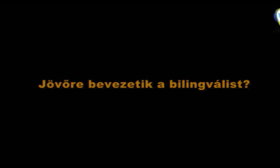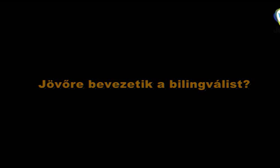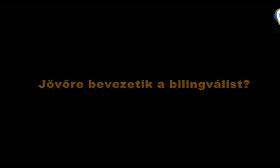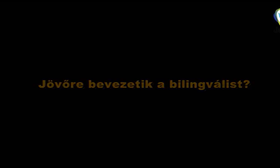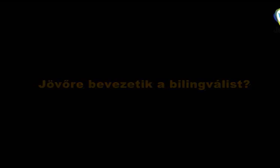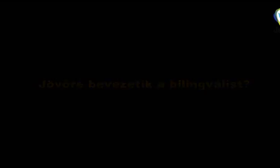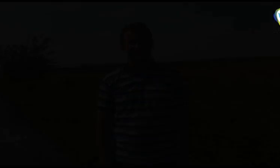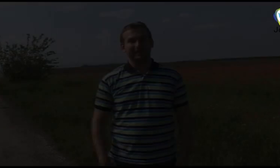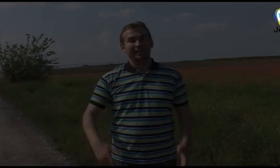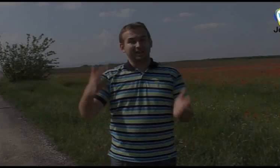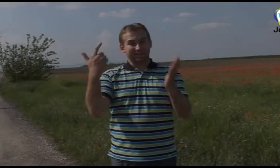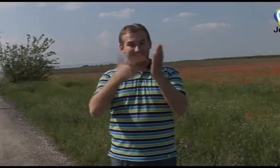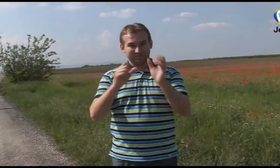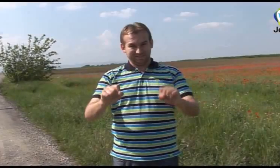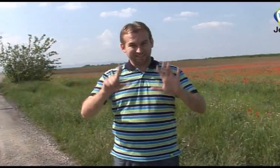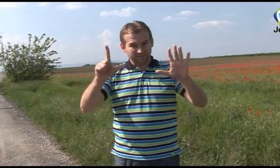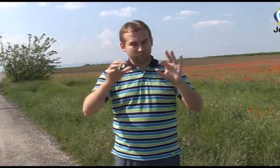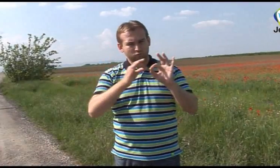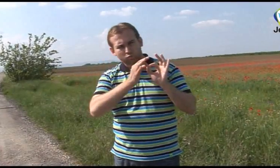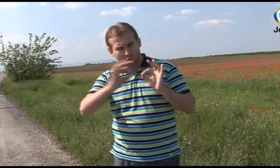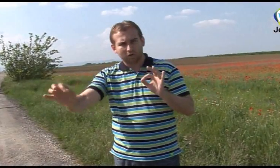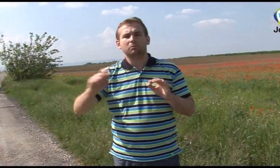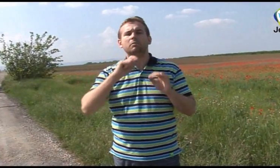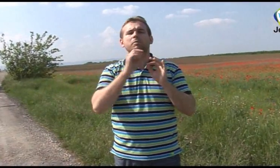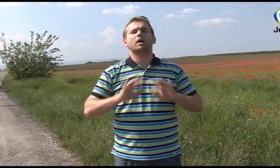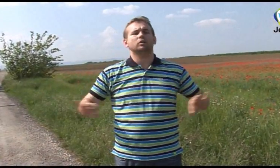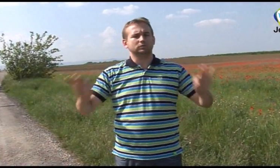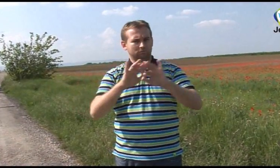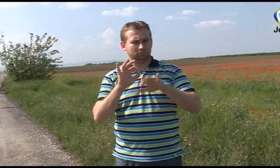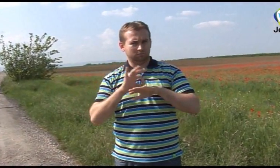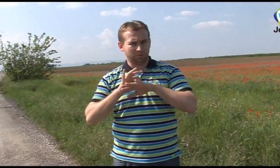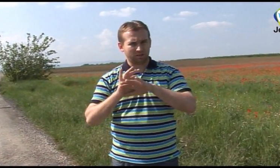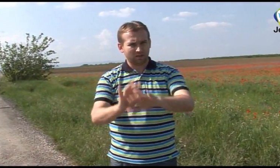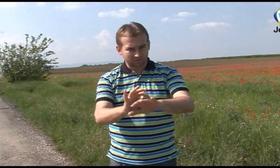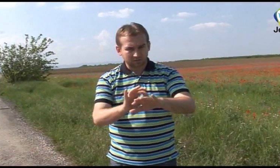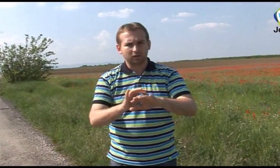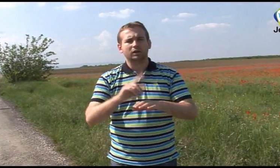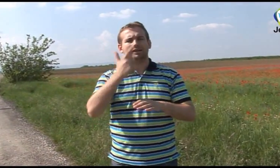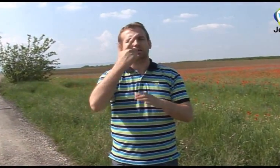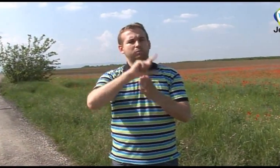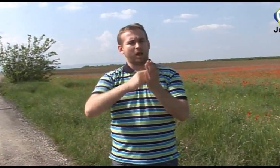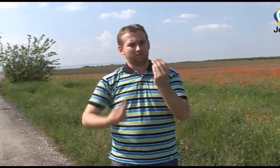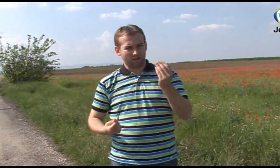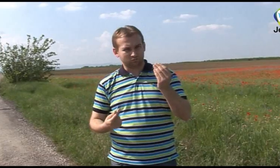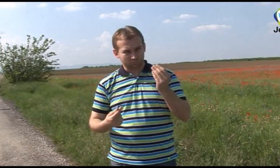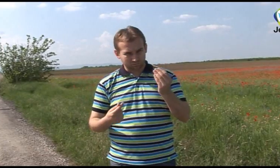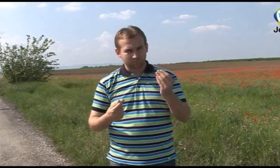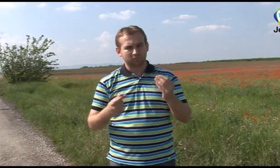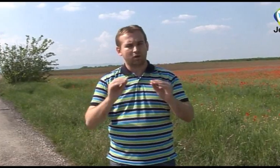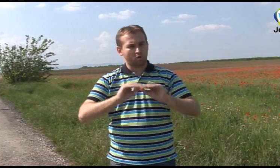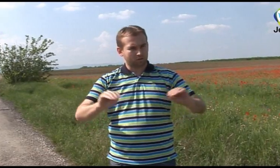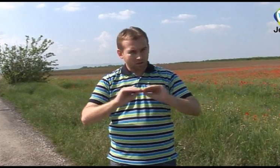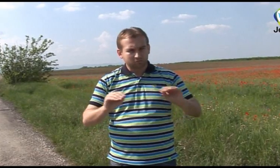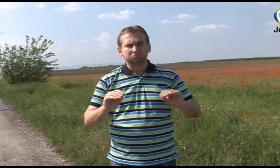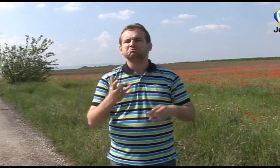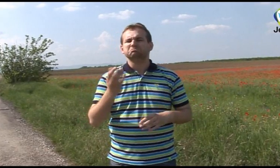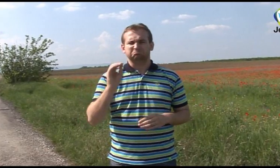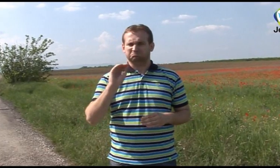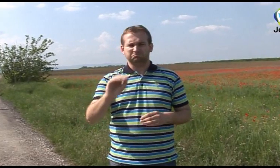2017-től Magyarországon is bevezetésre kerül a bilingvális oktatás, ami azt jelenti, hogy a siket tanulók a magyar nyelv mellett